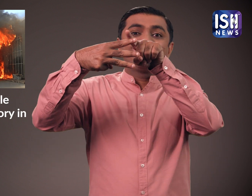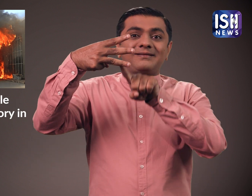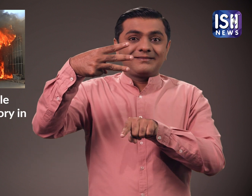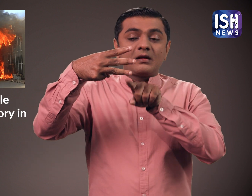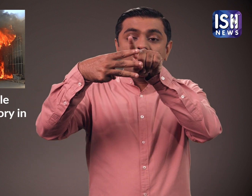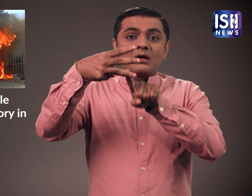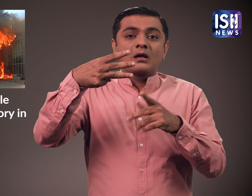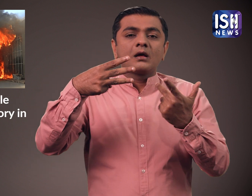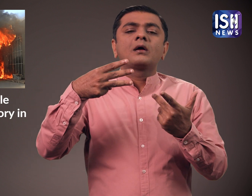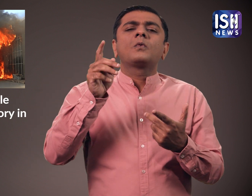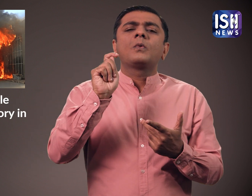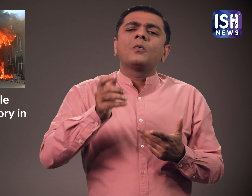ऑफिसे और गोदाम